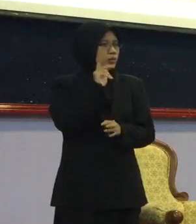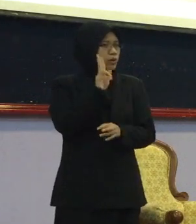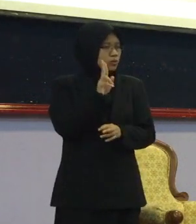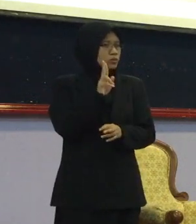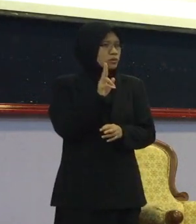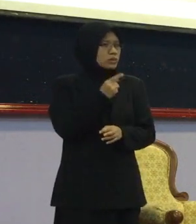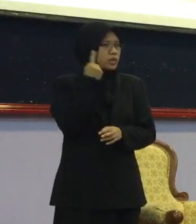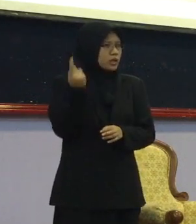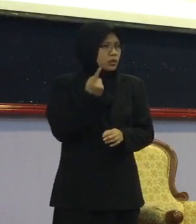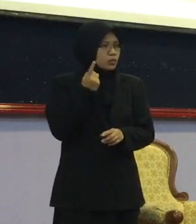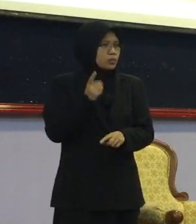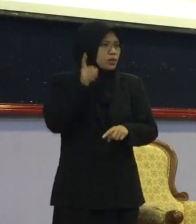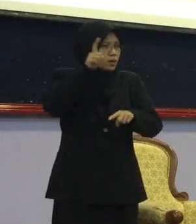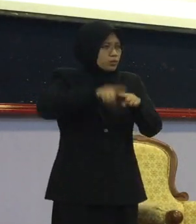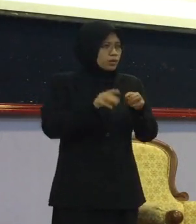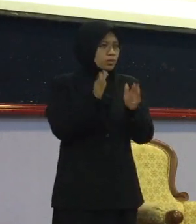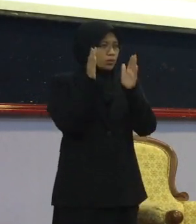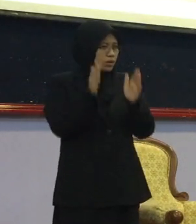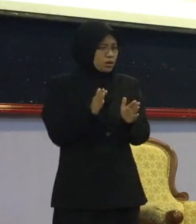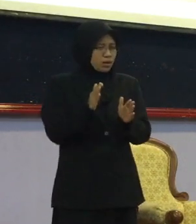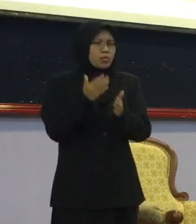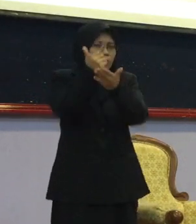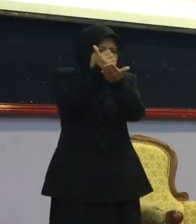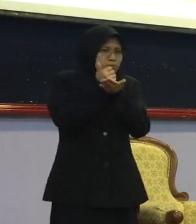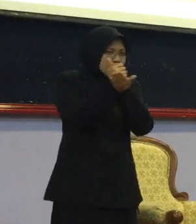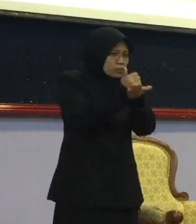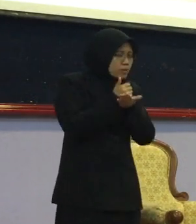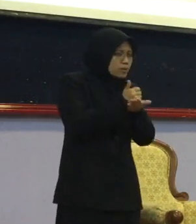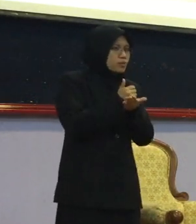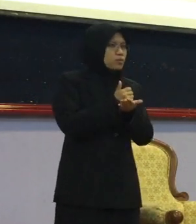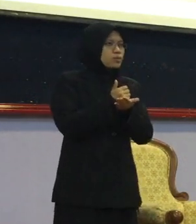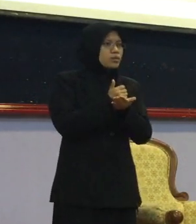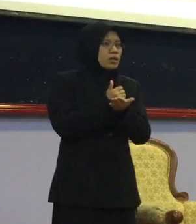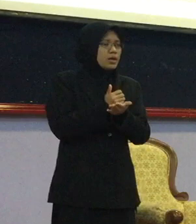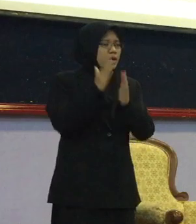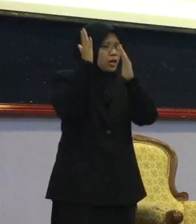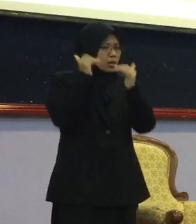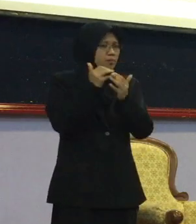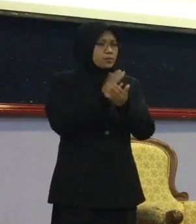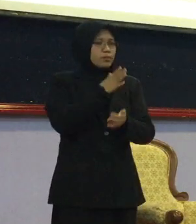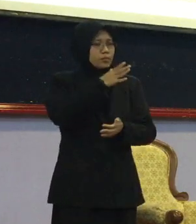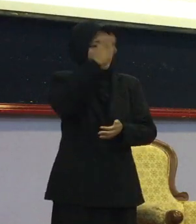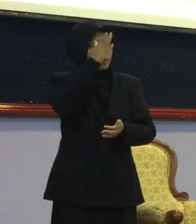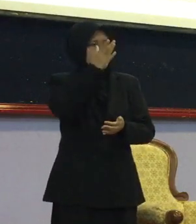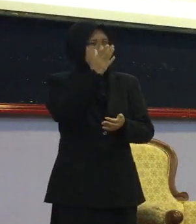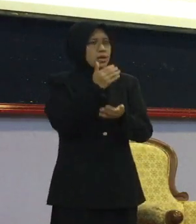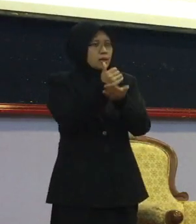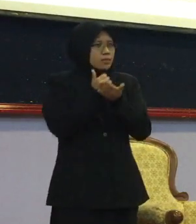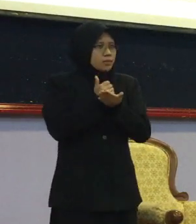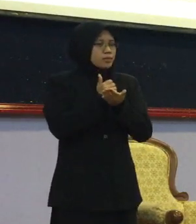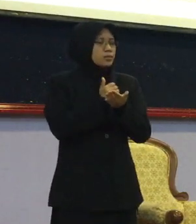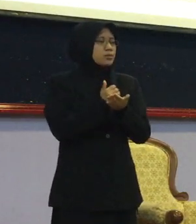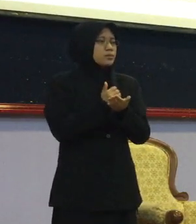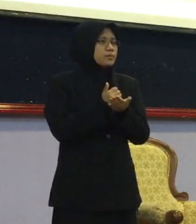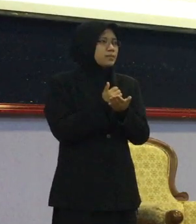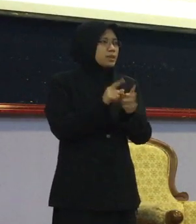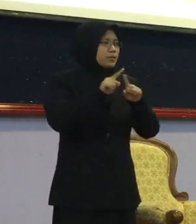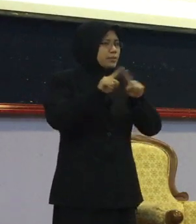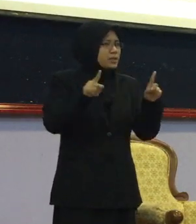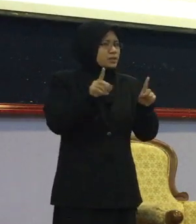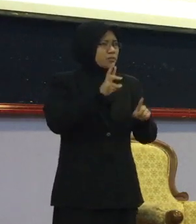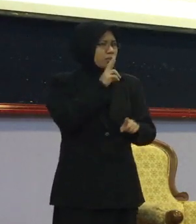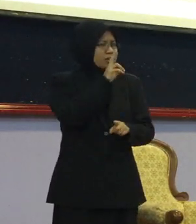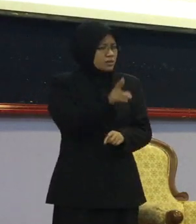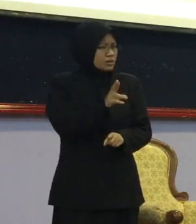bergantung Dengan orang Kita mengharapkan orang Tolong kita Mengharapkan ibu bapa kita Mengharapkan kawan-kawan kita Dan sebagainya Sebenarnya